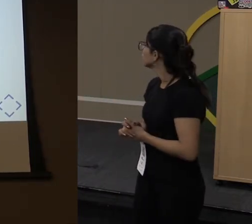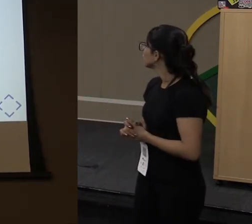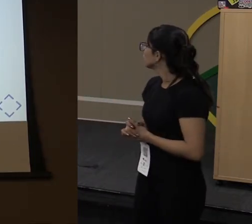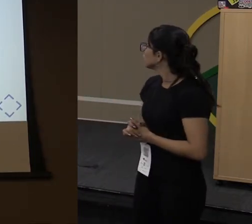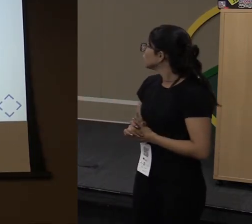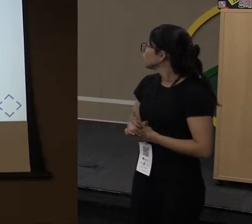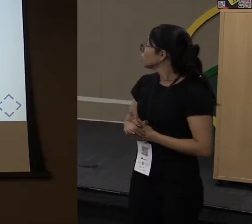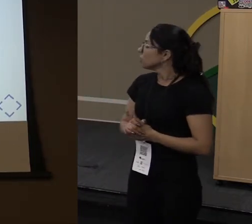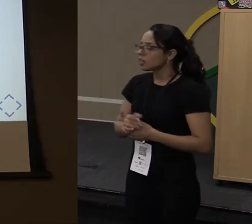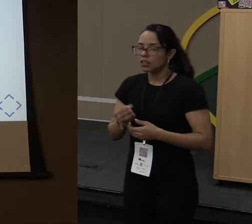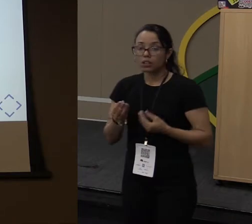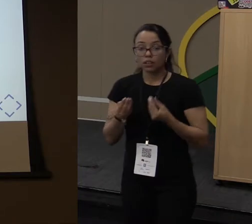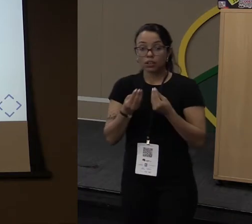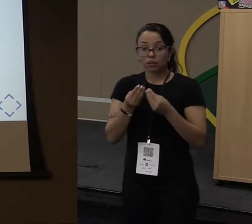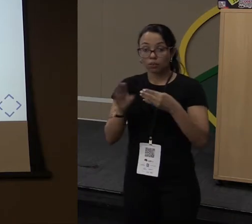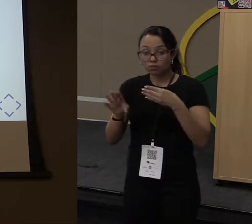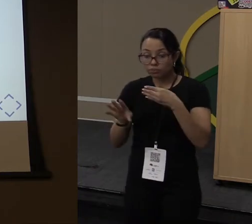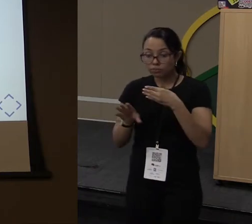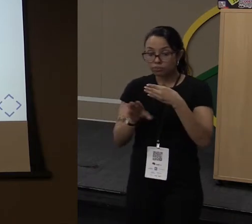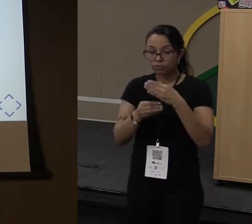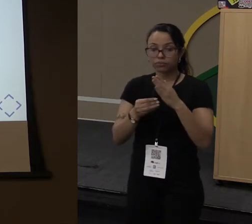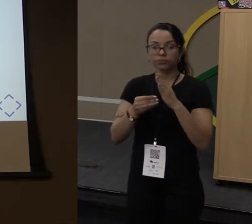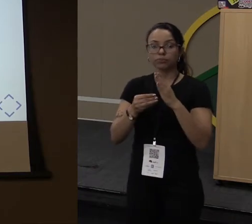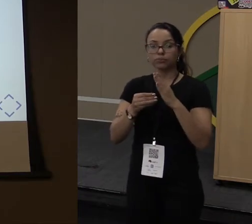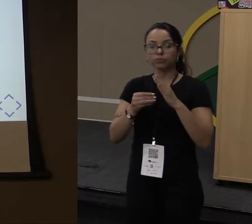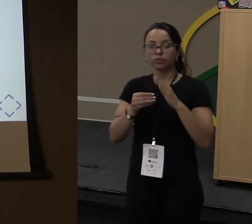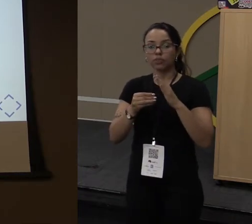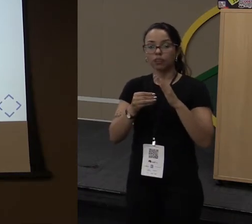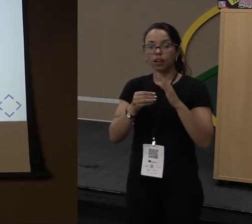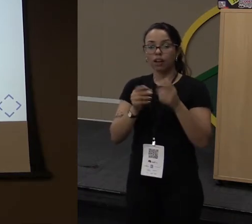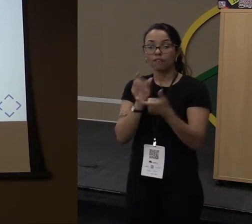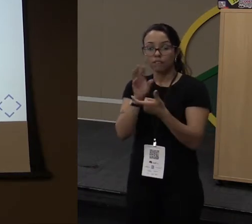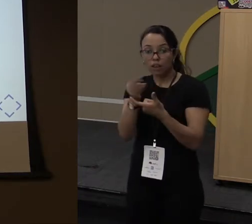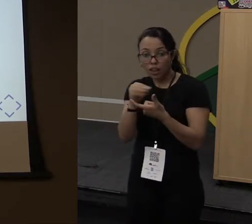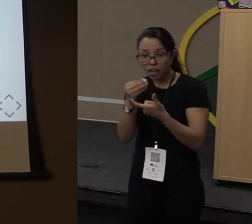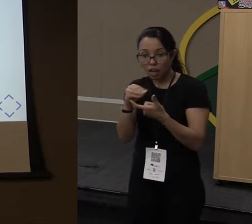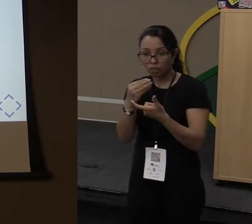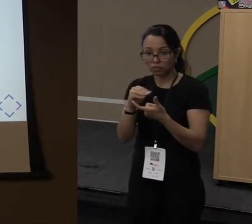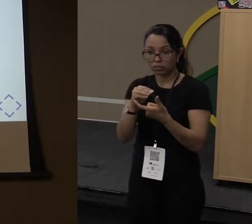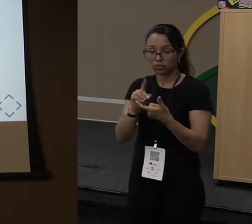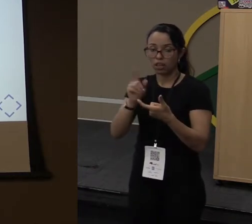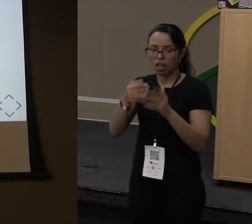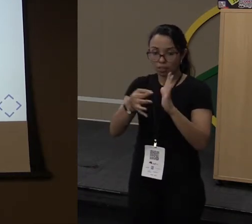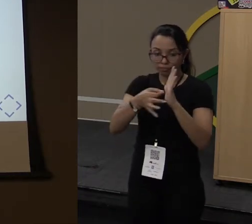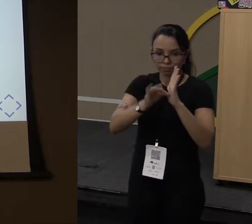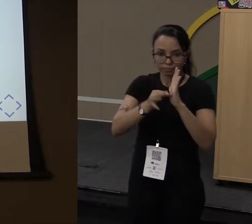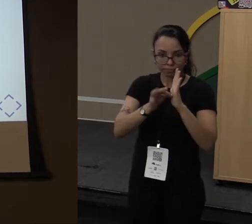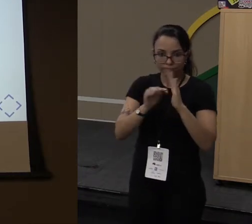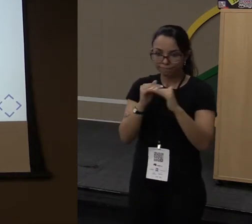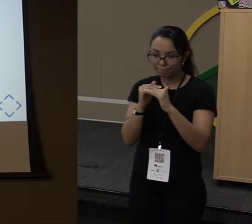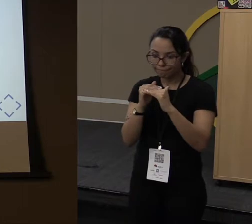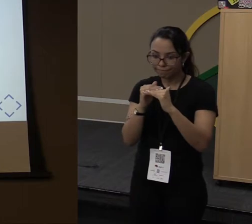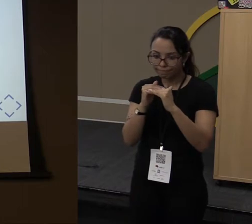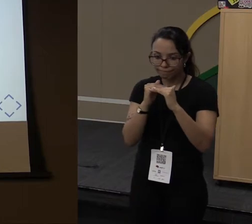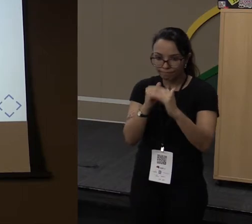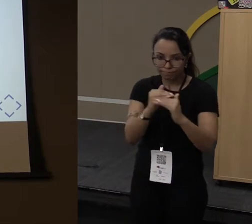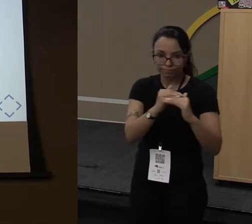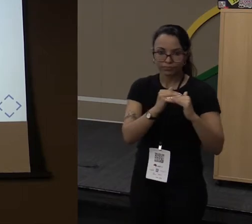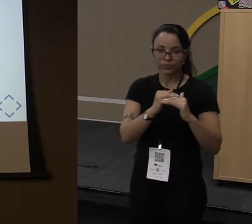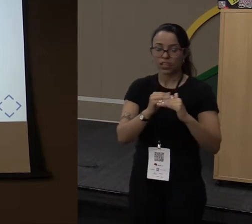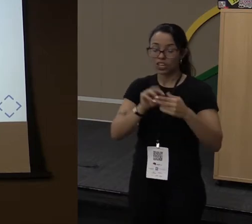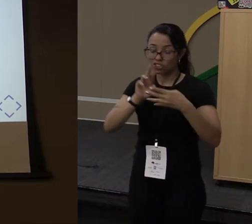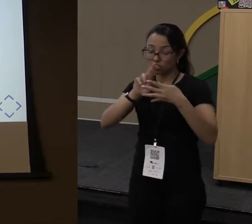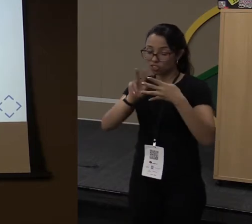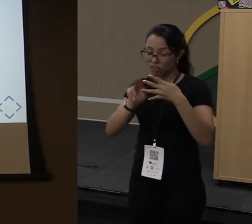E como é que eu atribuo isso a uma variável? Vamos lembrar que Java é uma linguagem fortemente tipada. É diferente do Kotlin, diferente do